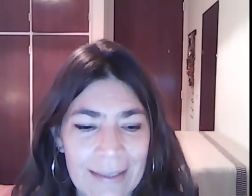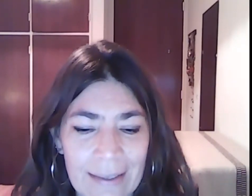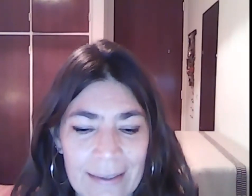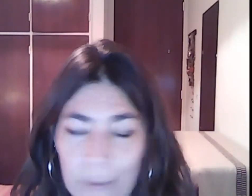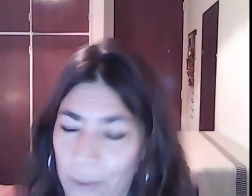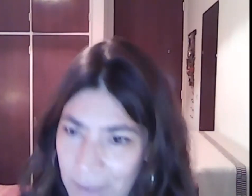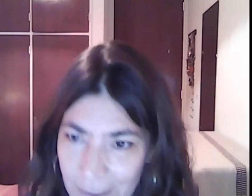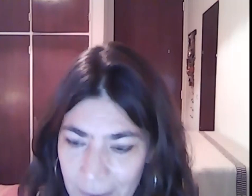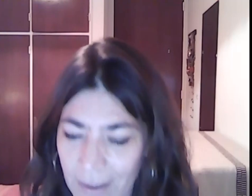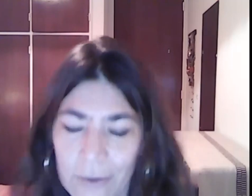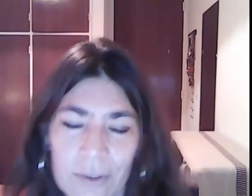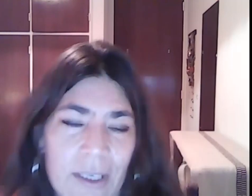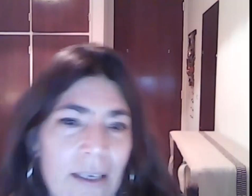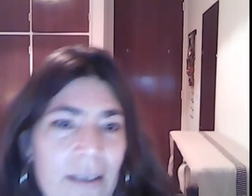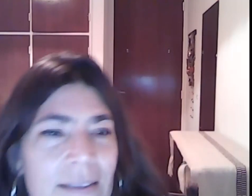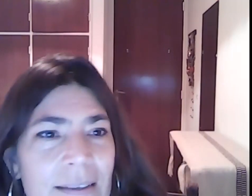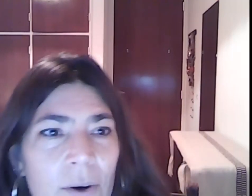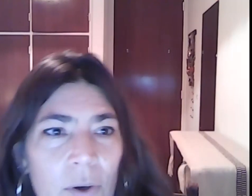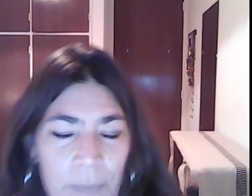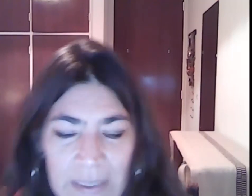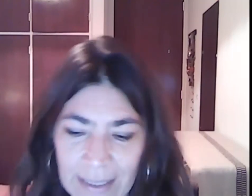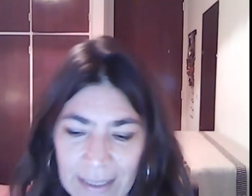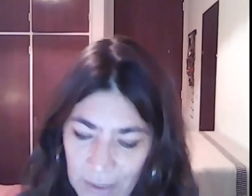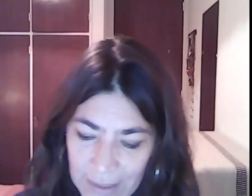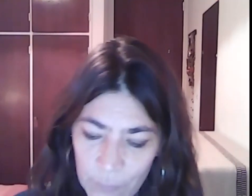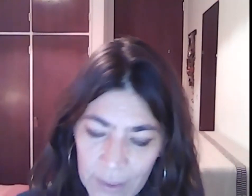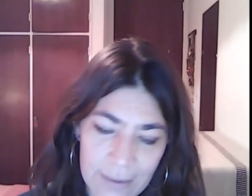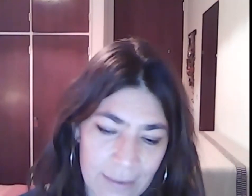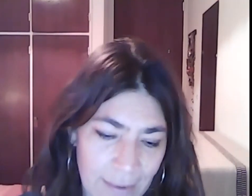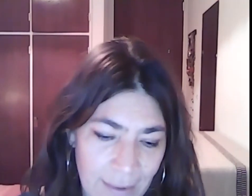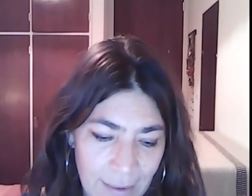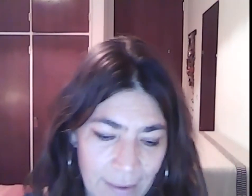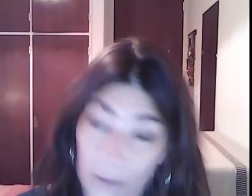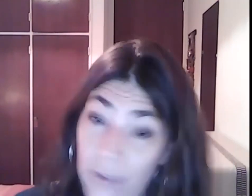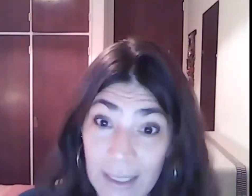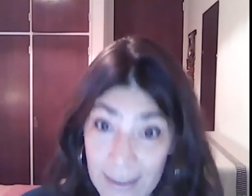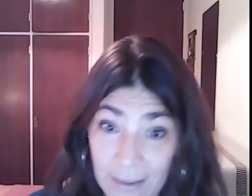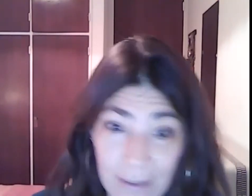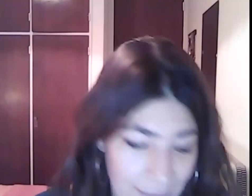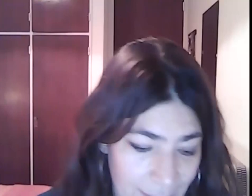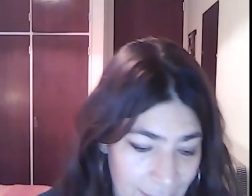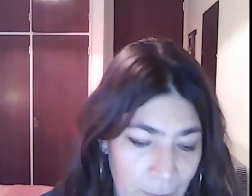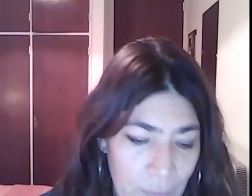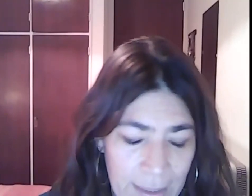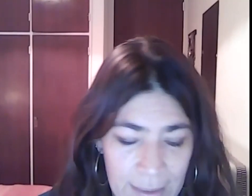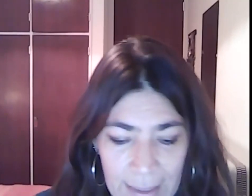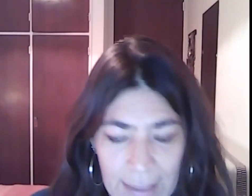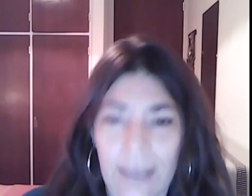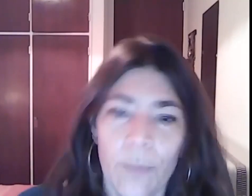seguramente vendrán otras presentaciones también de otras en las áreas de la Facultad. Bueno,